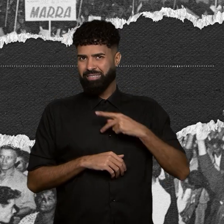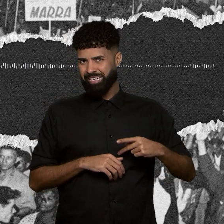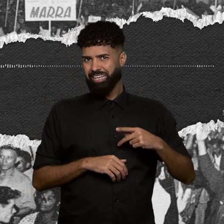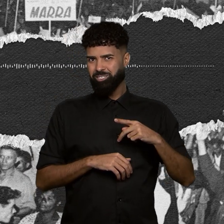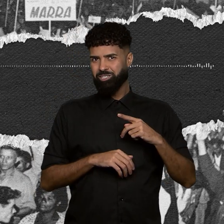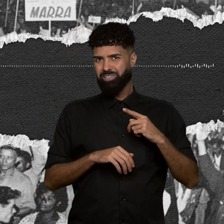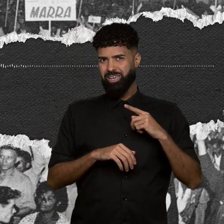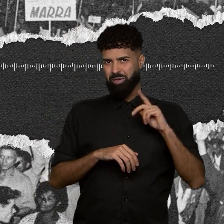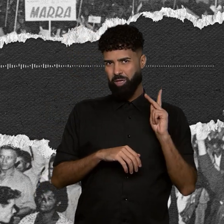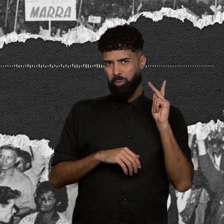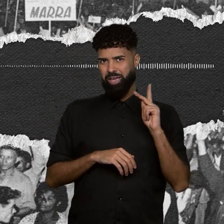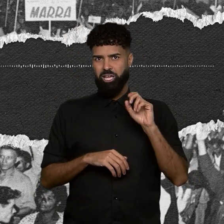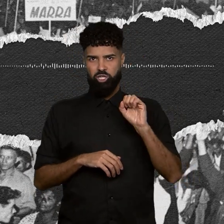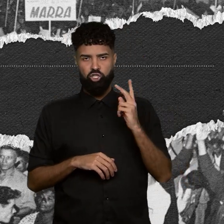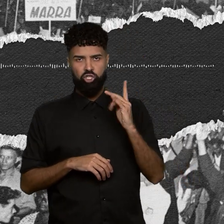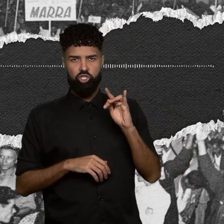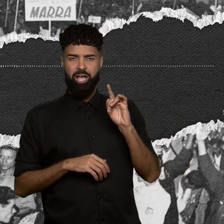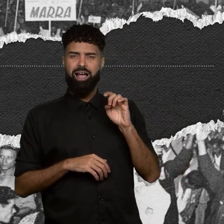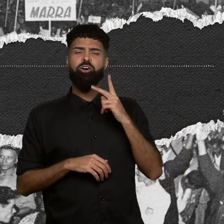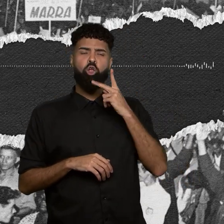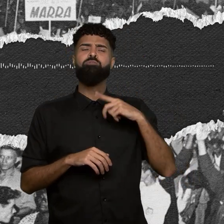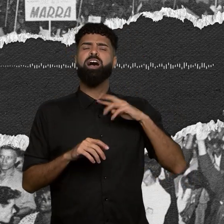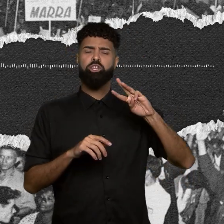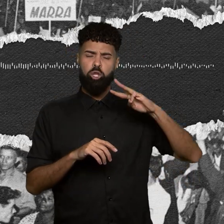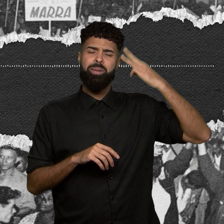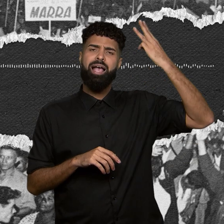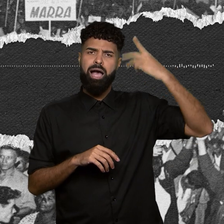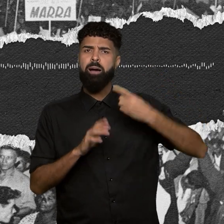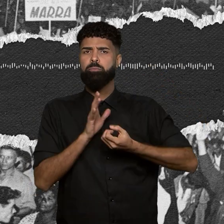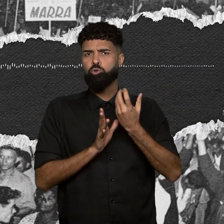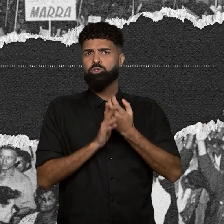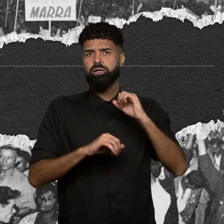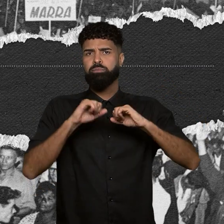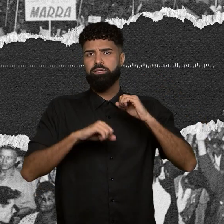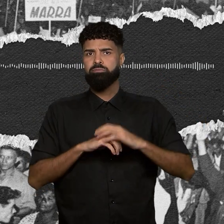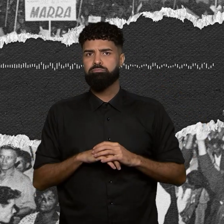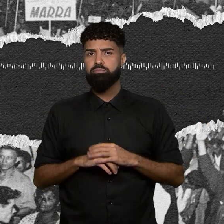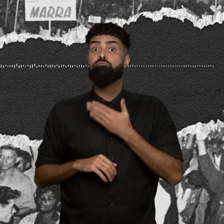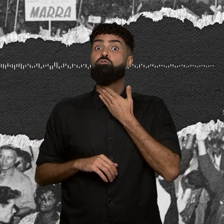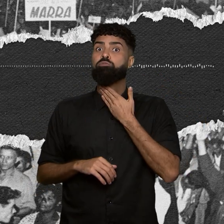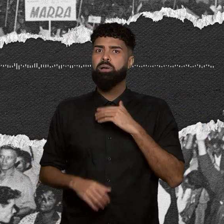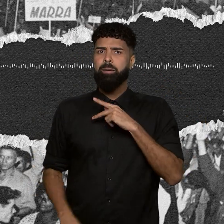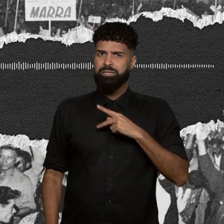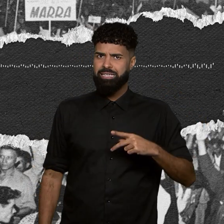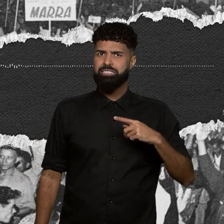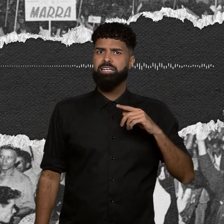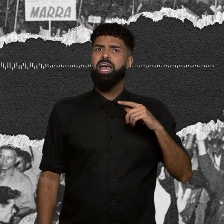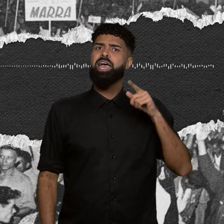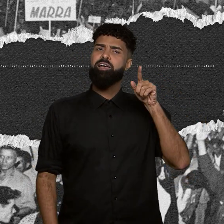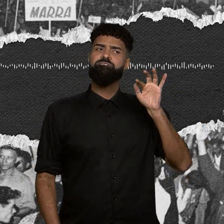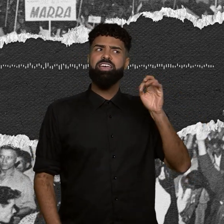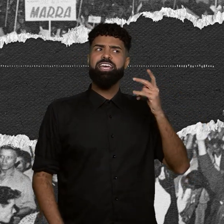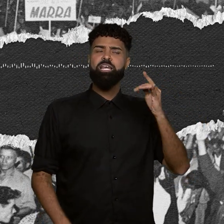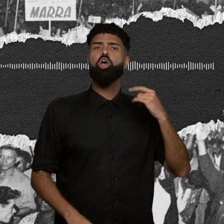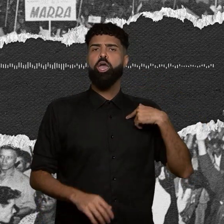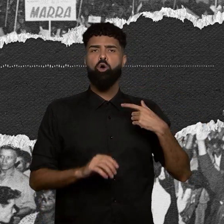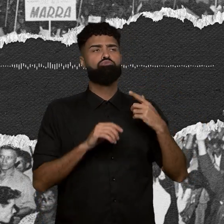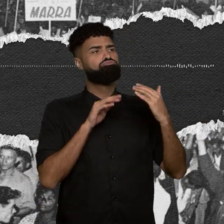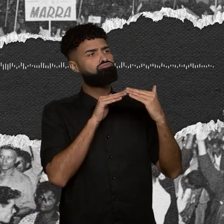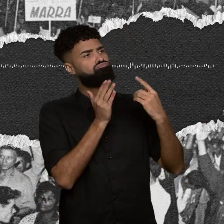prometeu triplicar a produção da empresa. Como presidente Figueiredo, assumiu o compromisso de triplicar a produção de petróleo